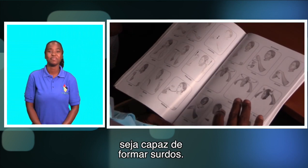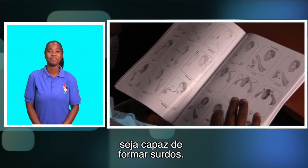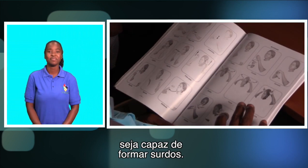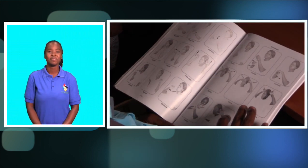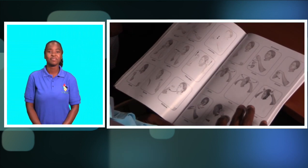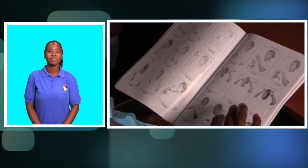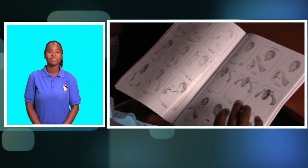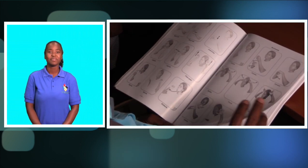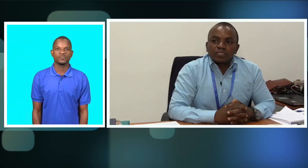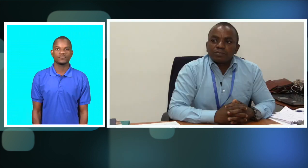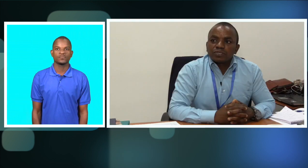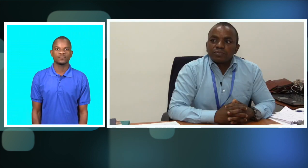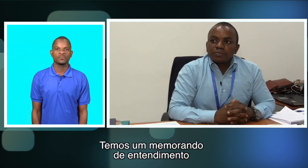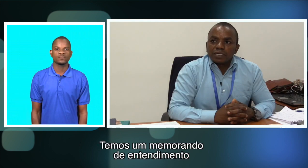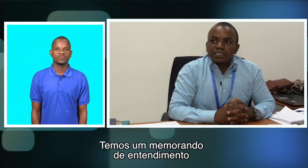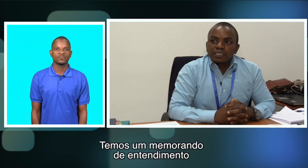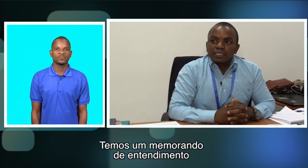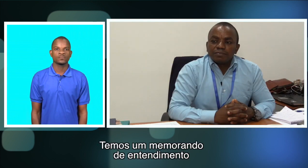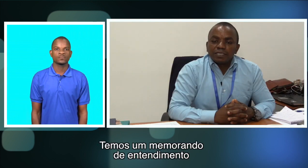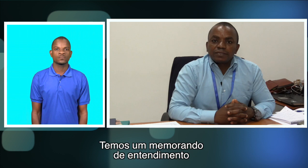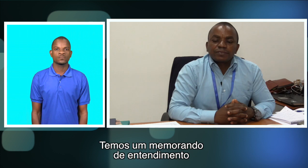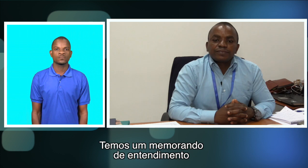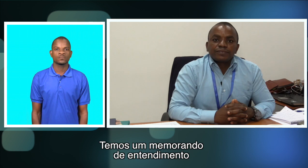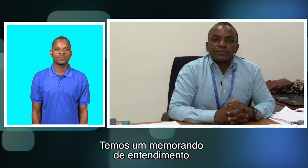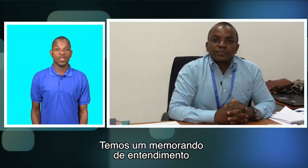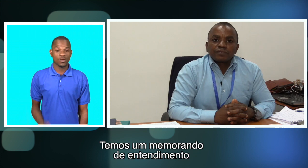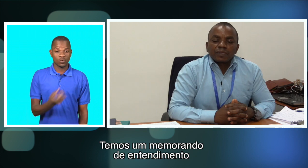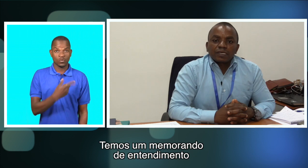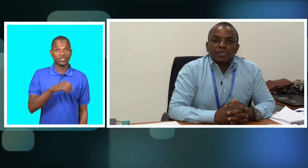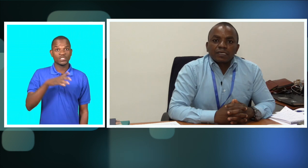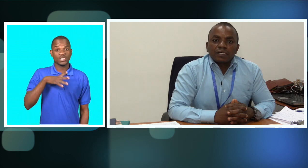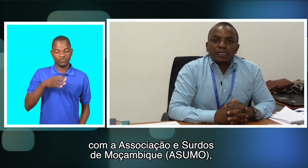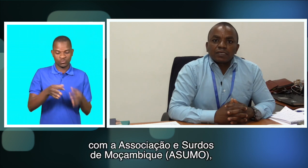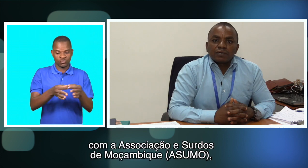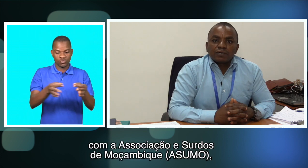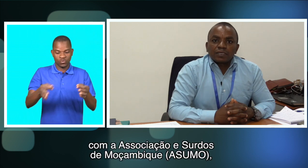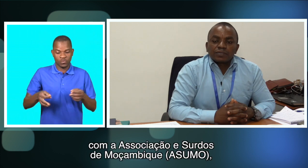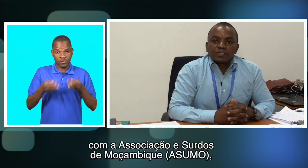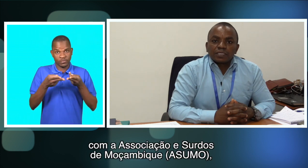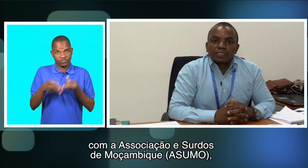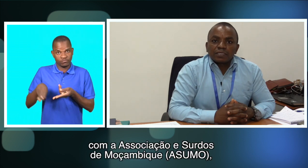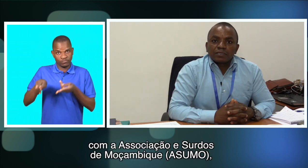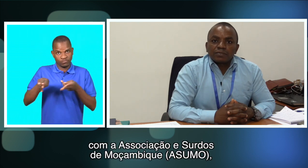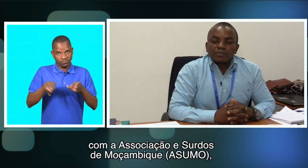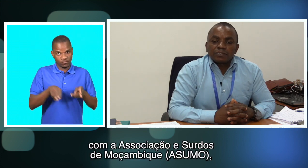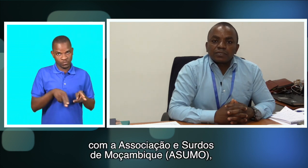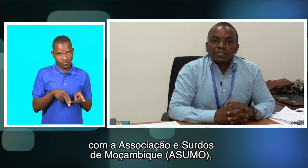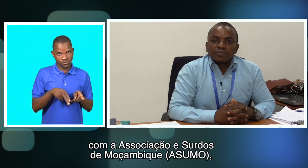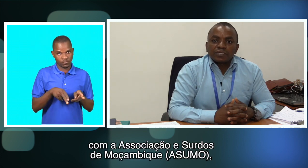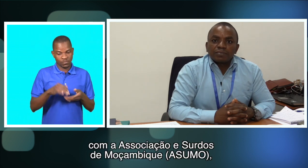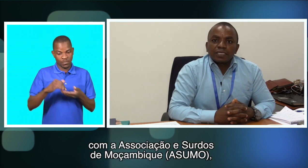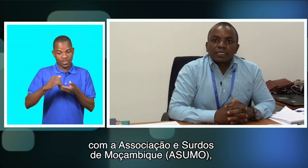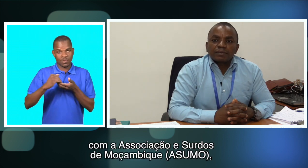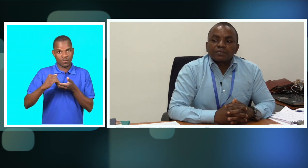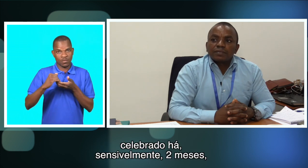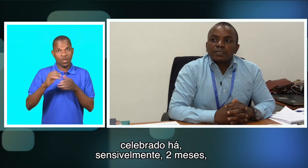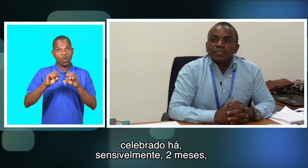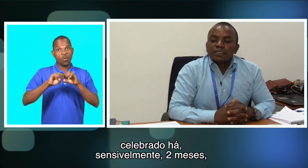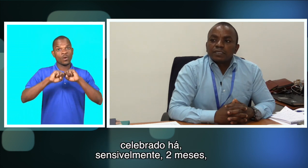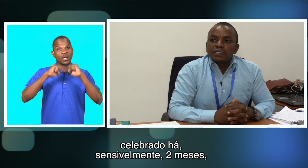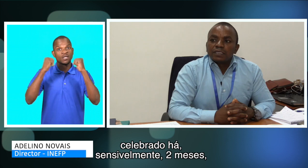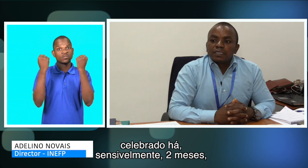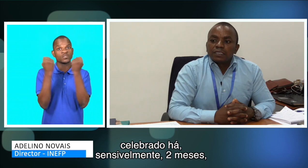de formar surdos Nós temos um memorando de entendimento Com a Associação de Surdos de Moçambique